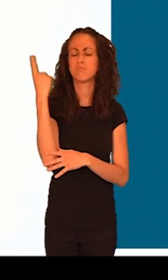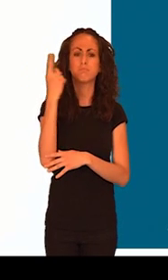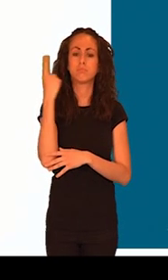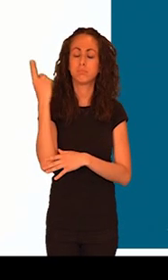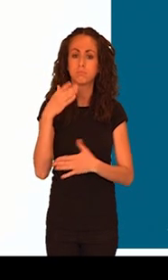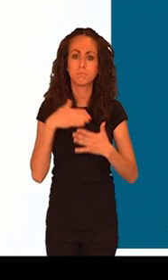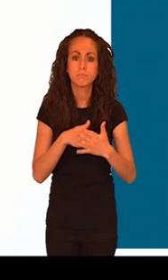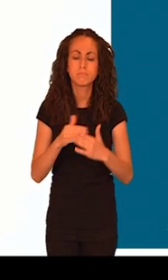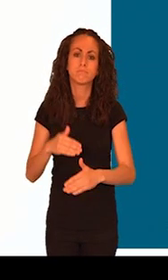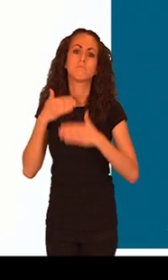y realice otro día.